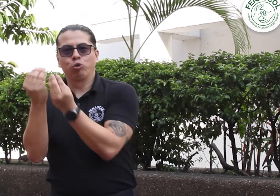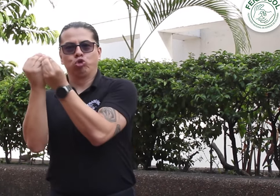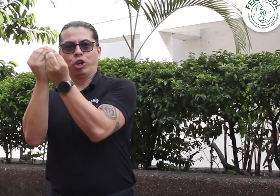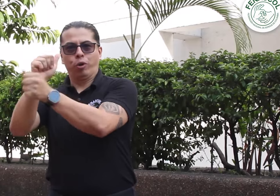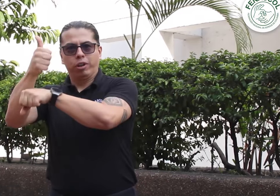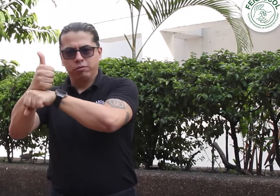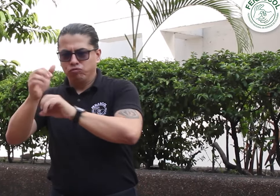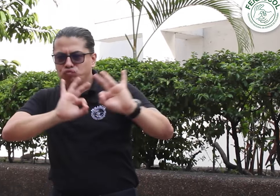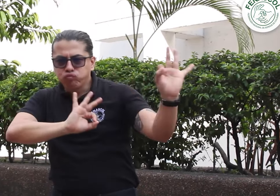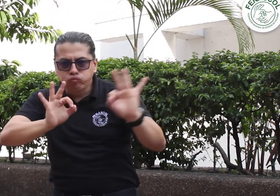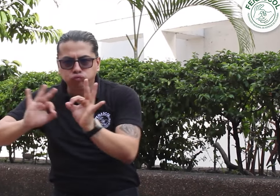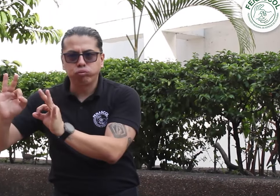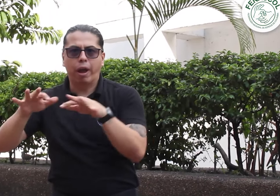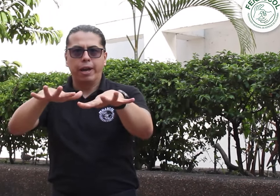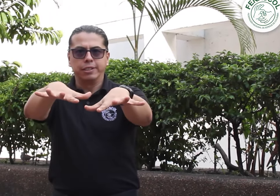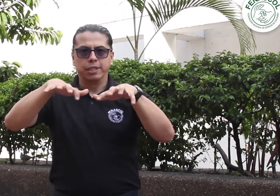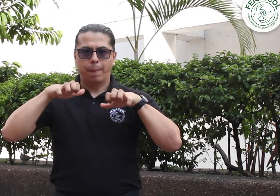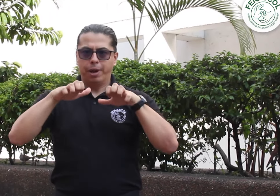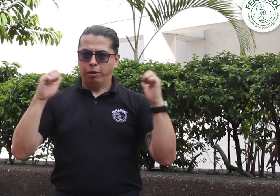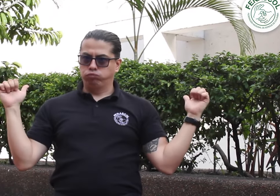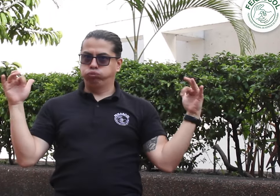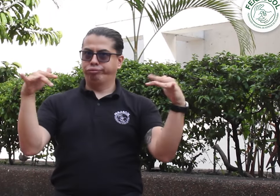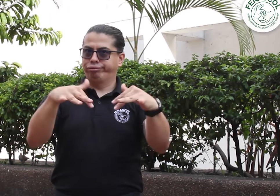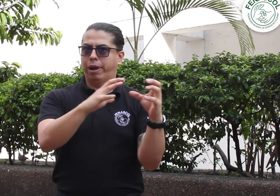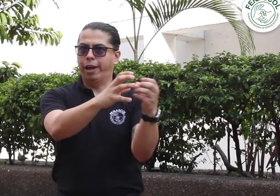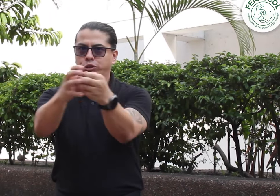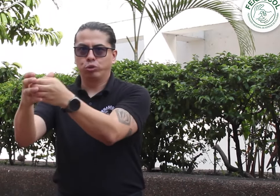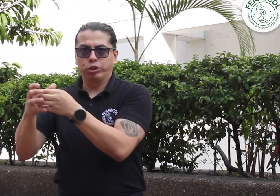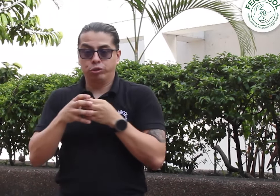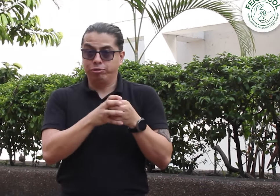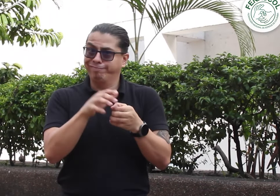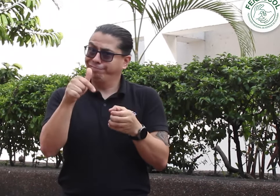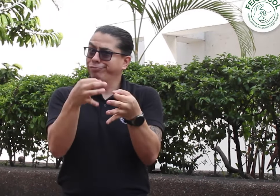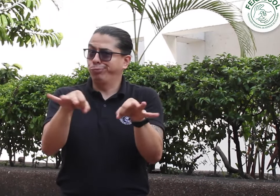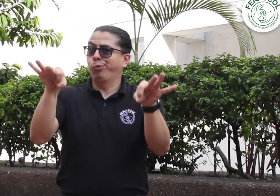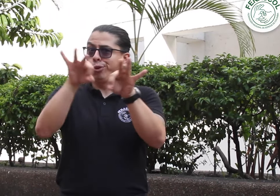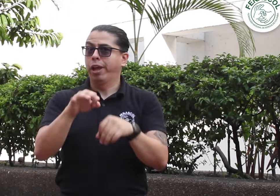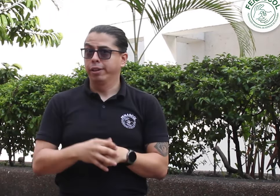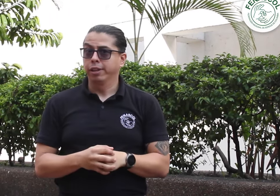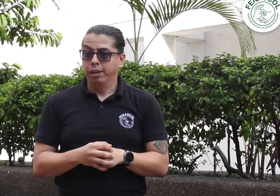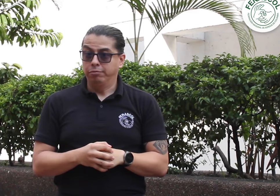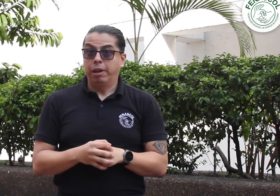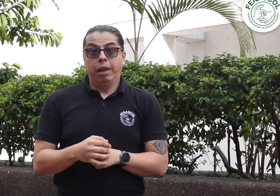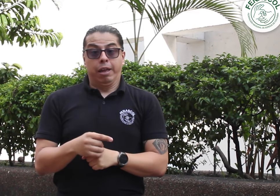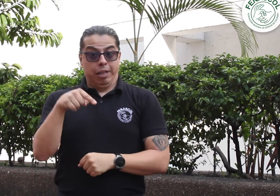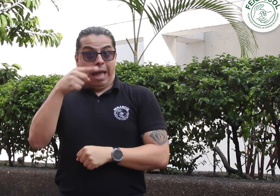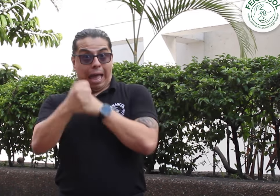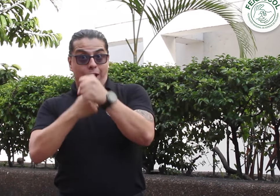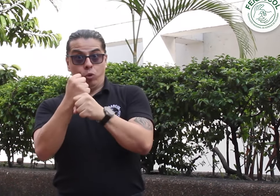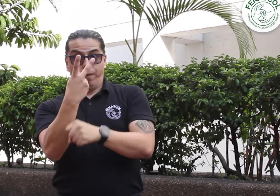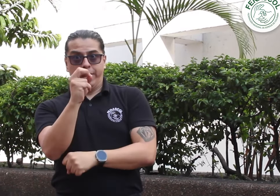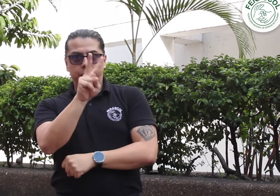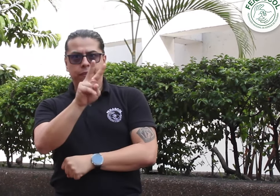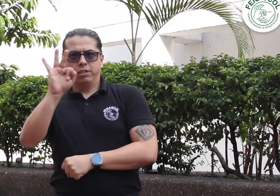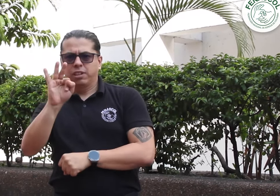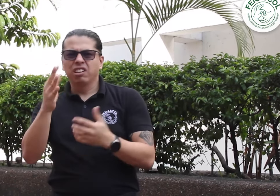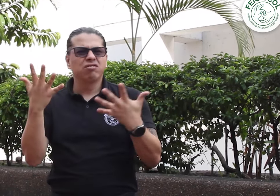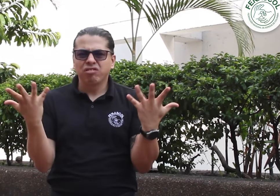Hecho de gran importancia, ya que en el año 2023 se escogieron nuevos miembros del Consejo Directivo